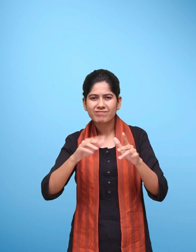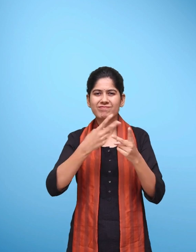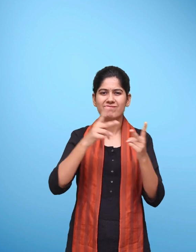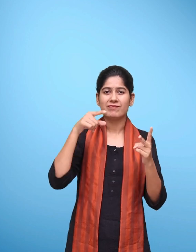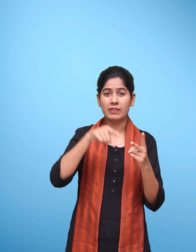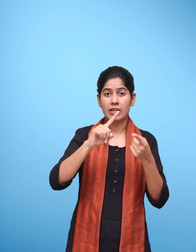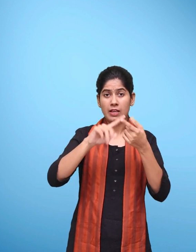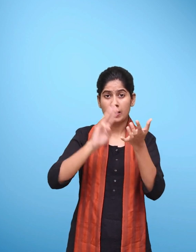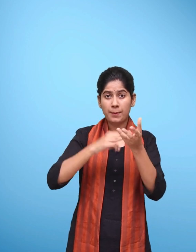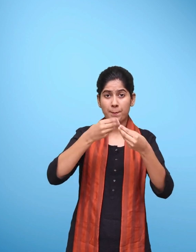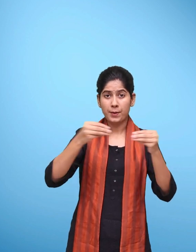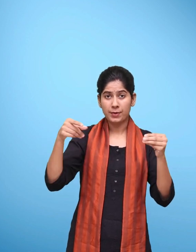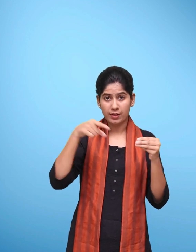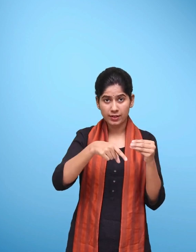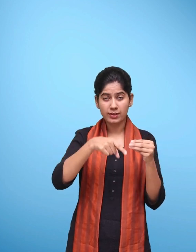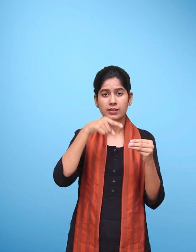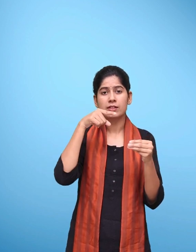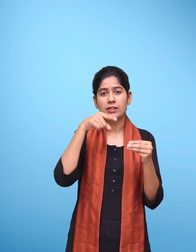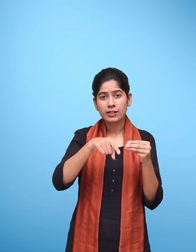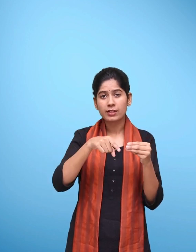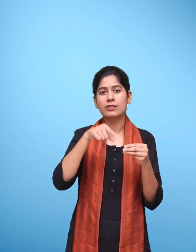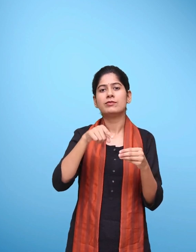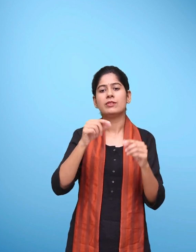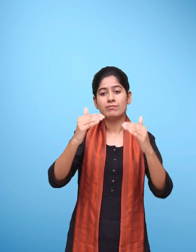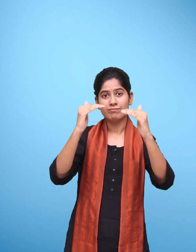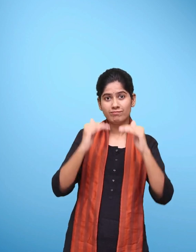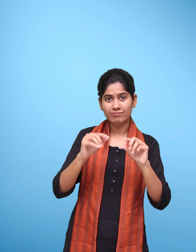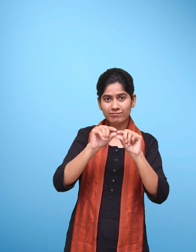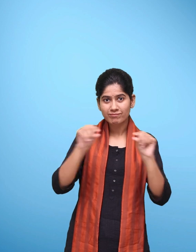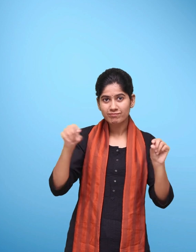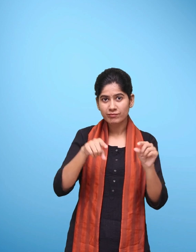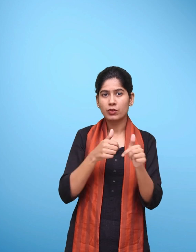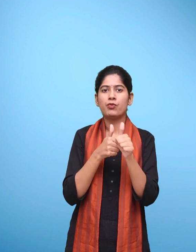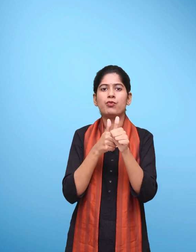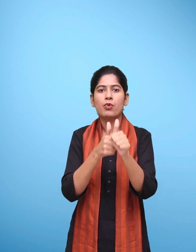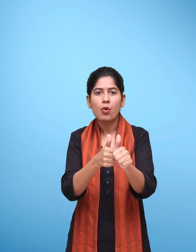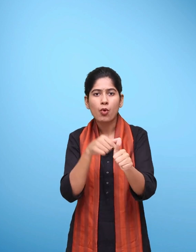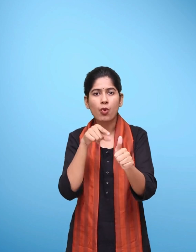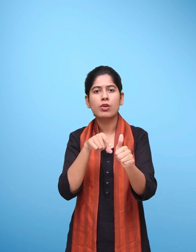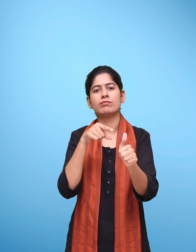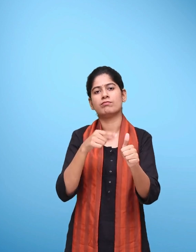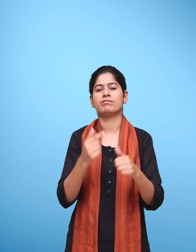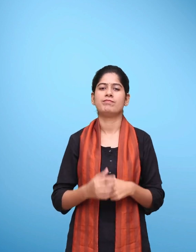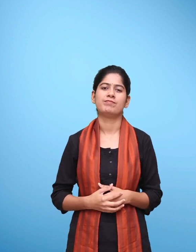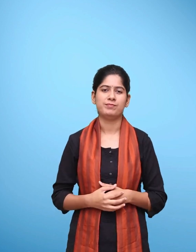पर ए पार्टशाला द्वारा ए सामगरी प्राप्त करने के लिए इन चरणों का पालन करें